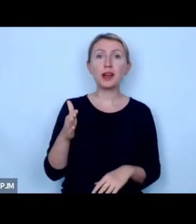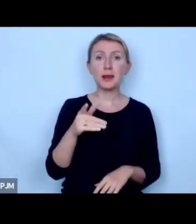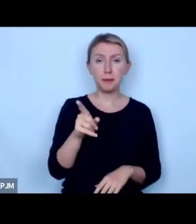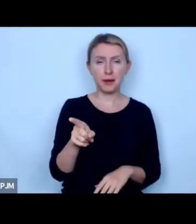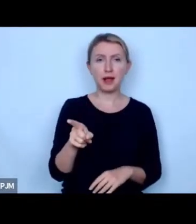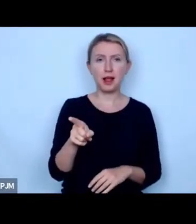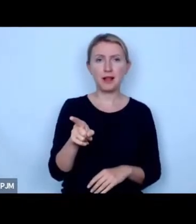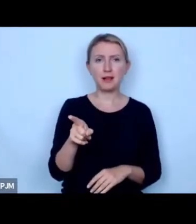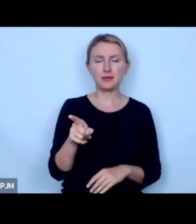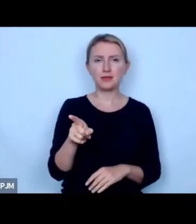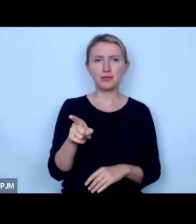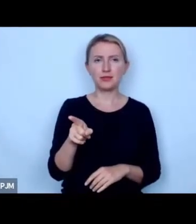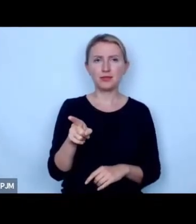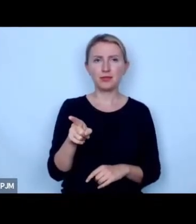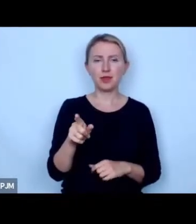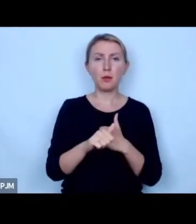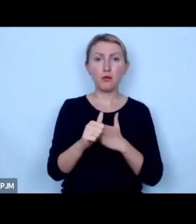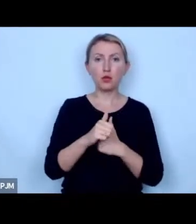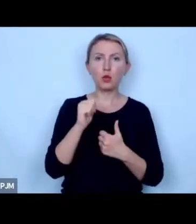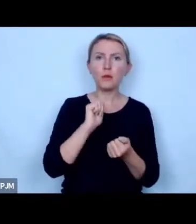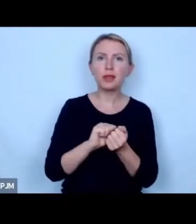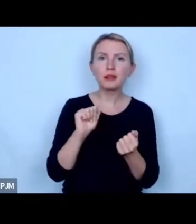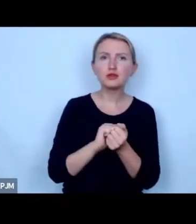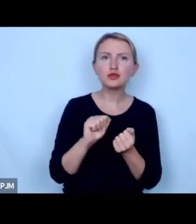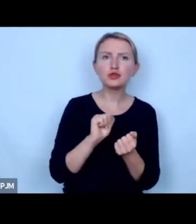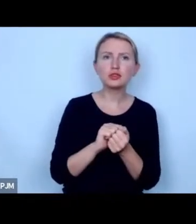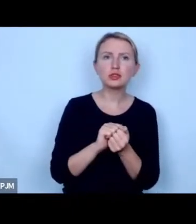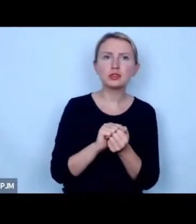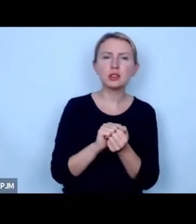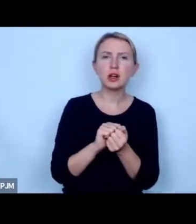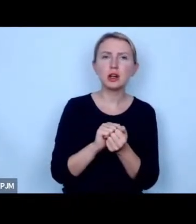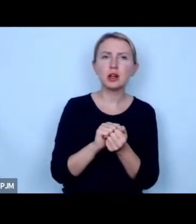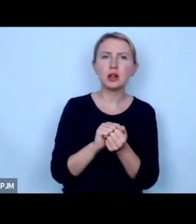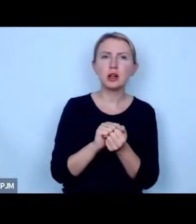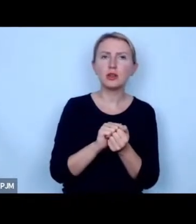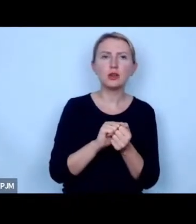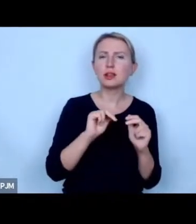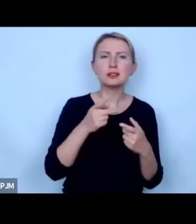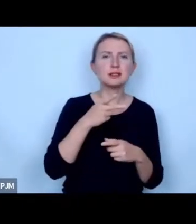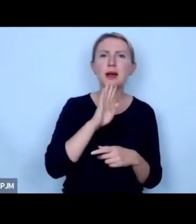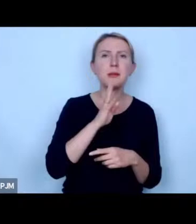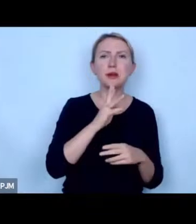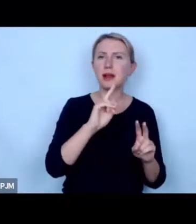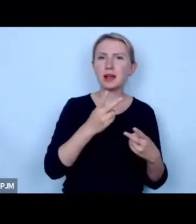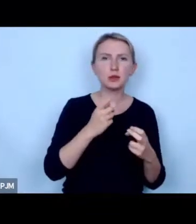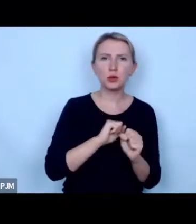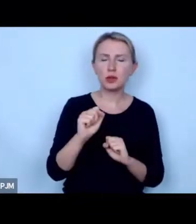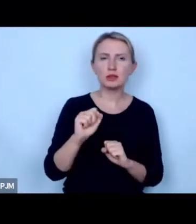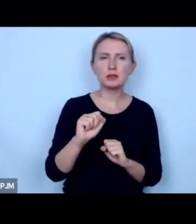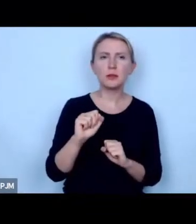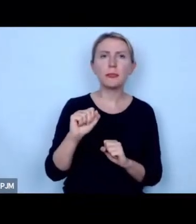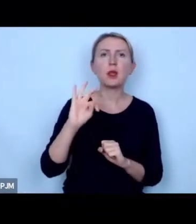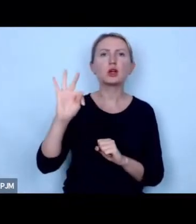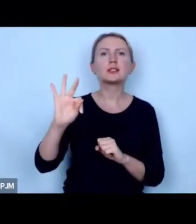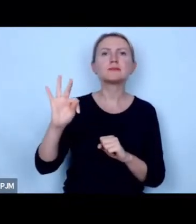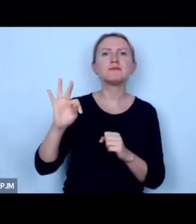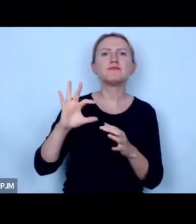prowadzą do degradacji ponieważ to gatunek nie pochodzą ze Stany Zjednoczone więc jakby ekosystemy